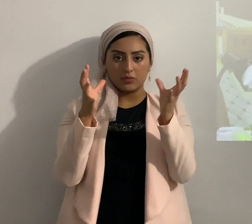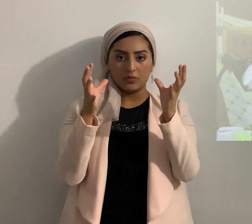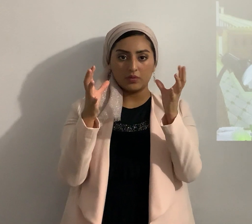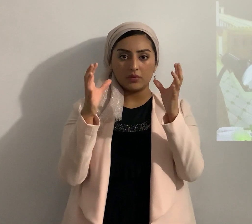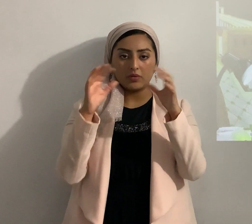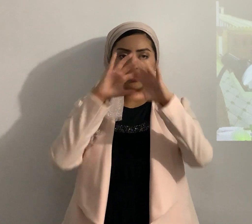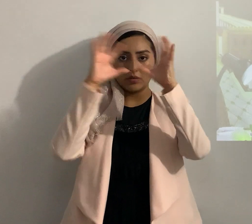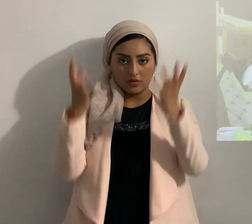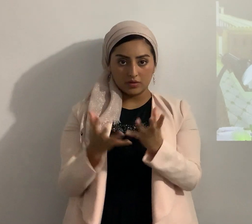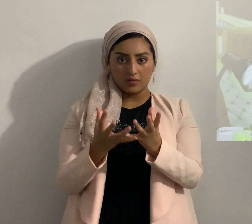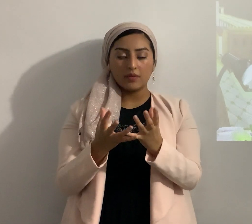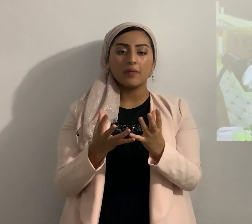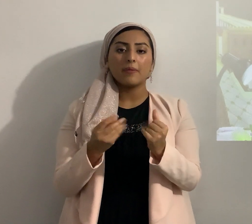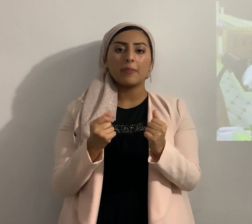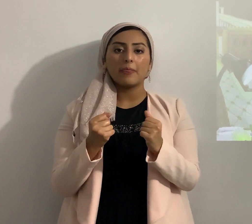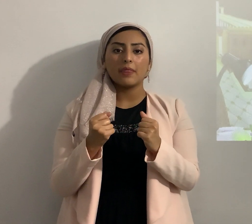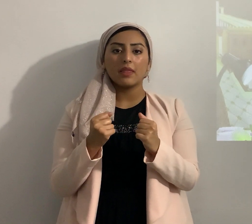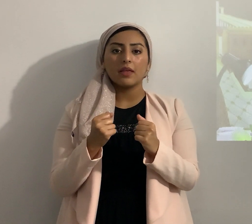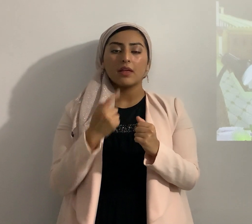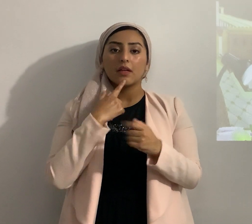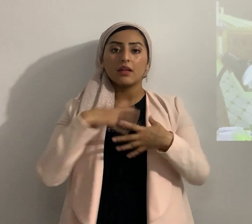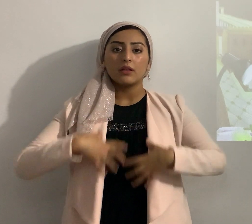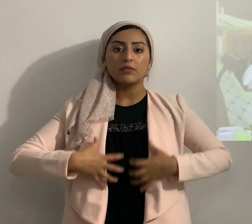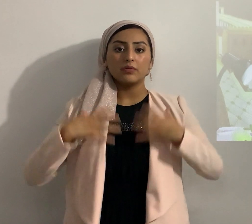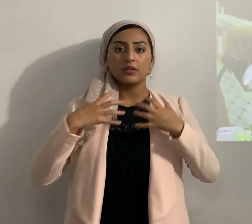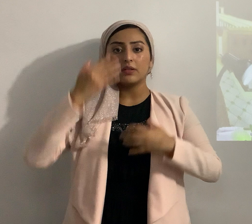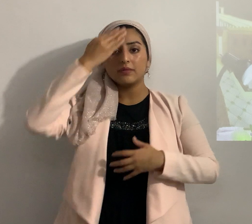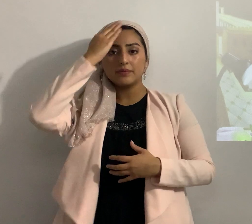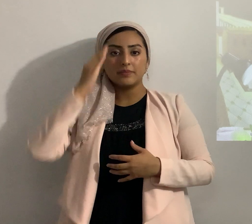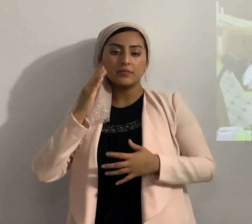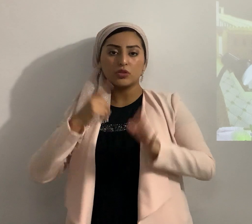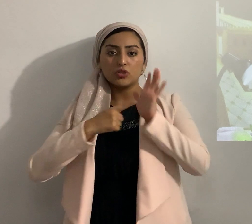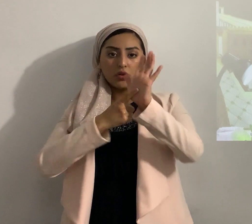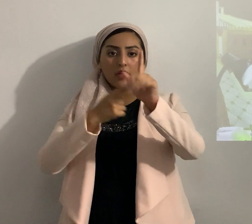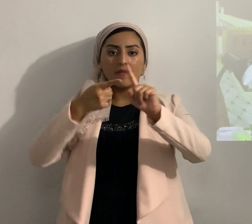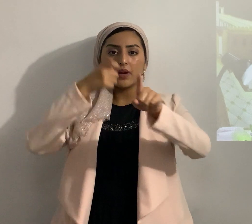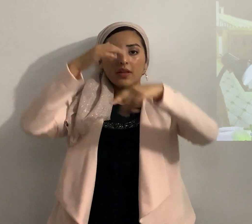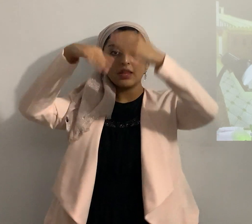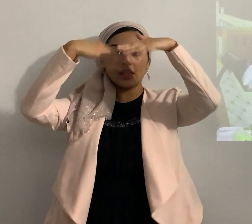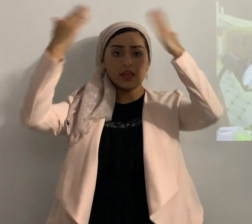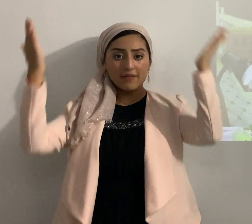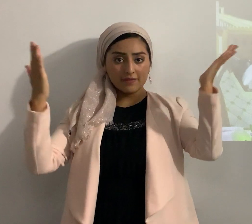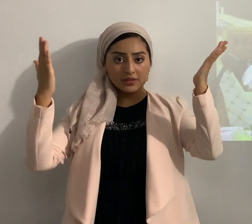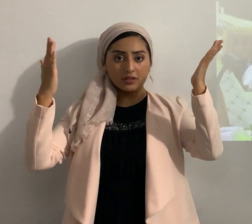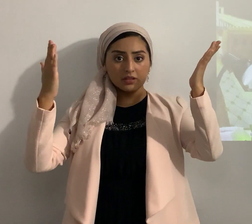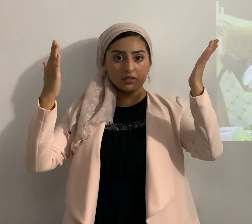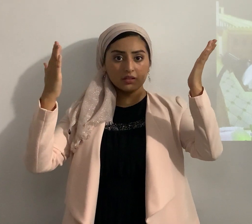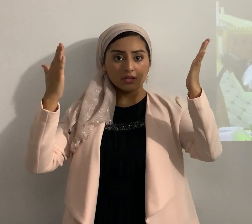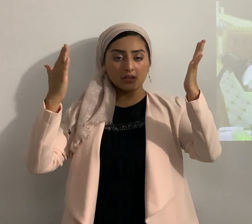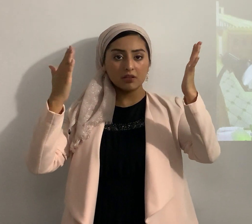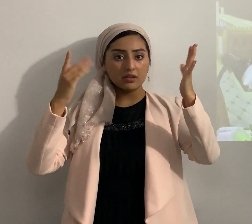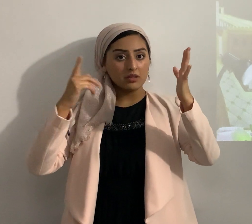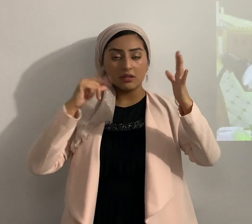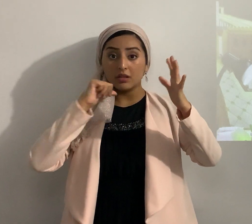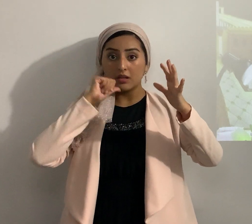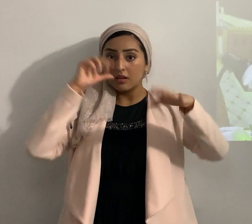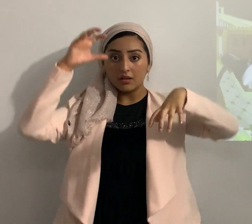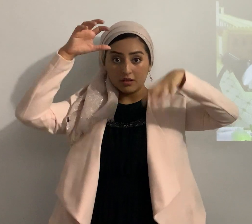y entonces dice la ira del ojín se revela desde el cielo no vaya no va a llover fuego y granizo